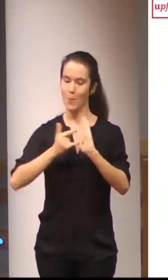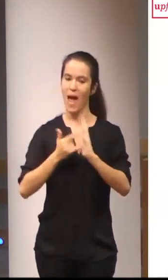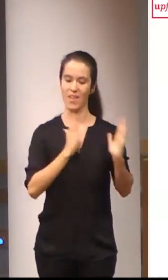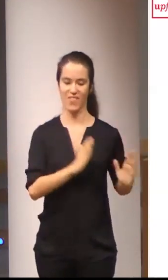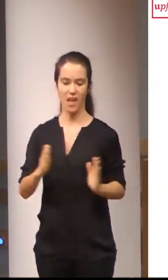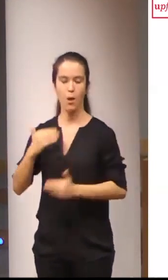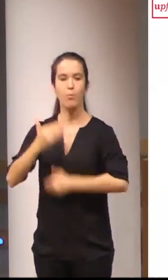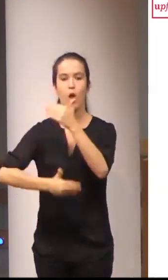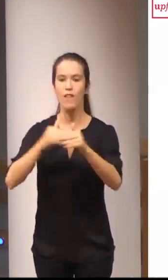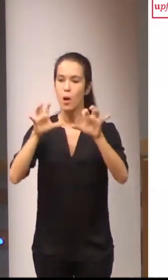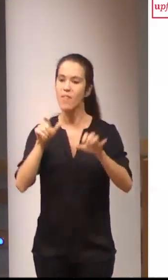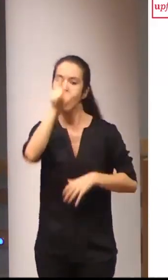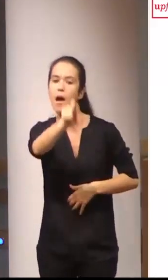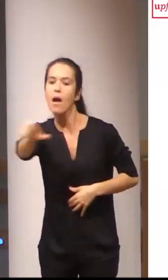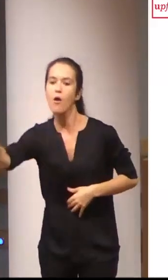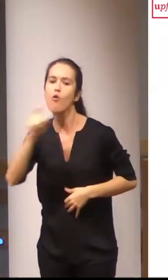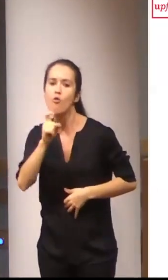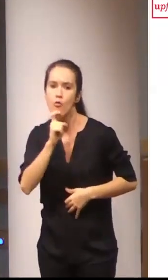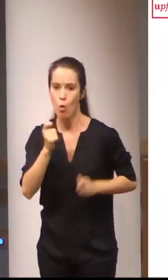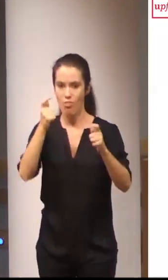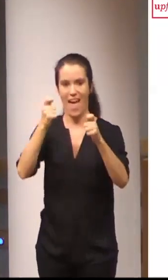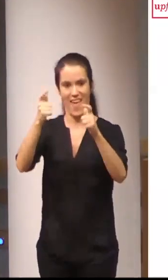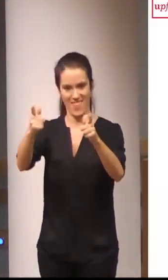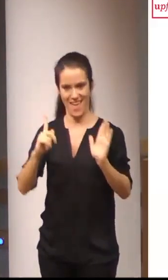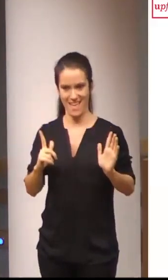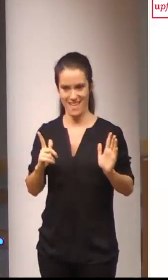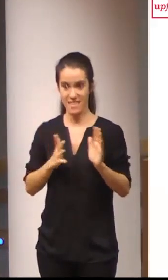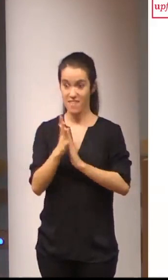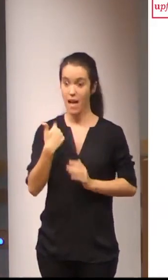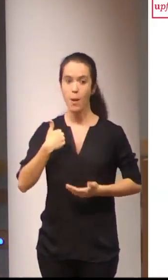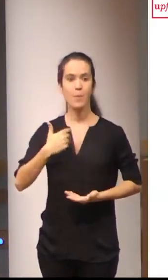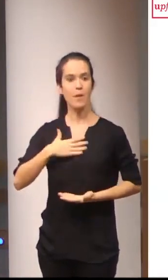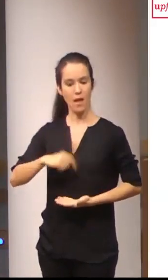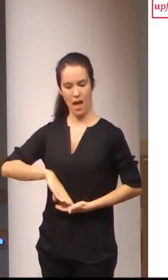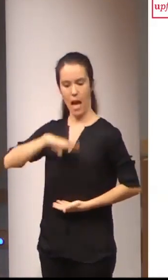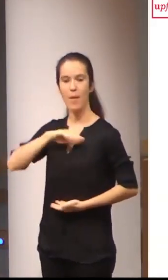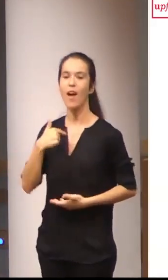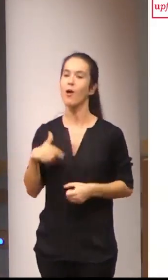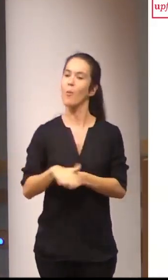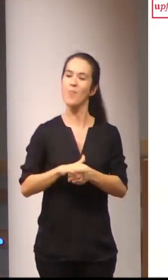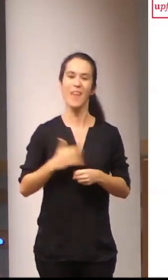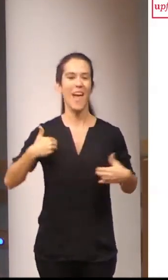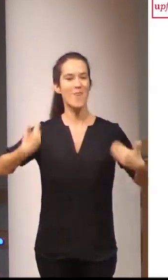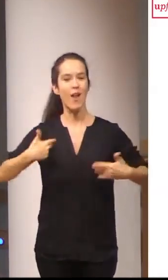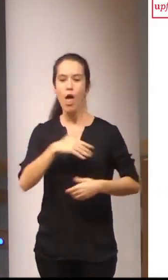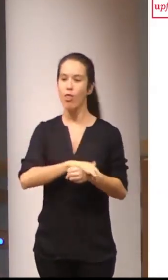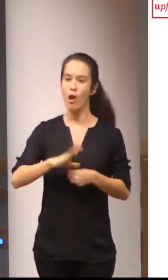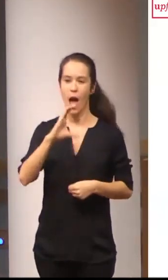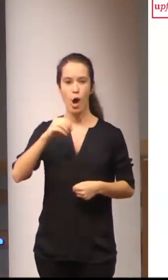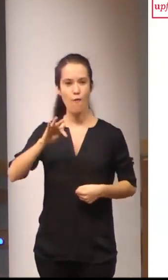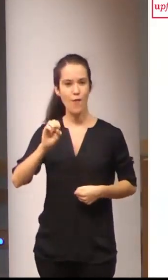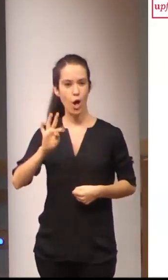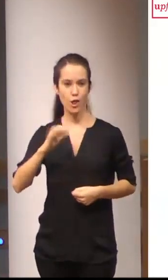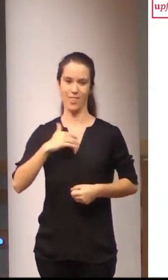estudiante, con lo que las capacidades o la capacidad de salir de su zona de confort del docente se